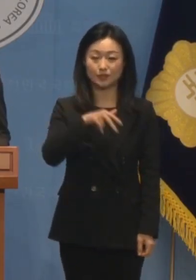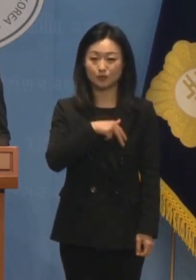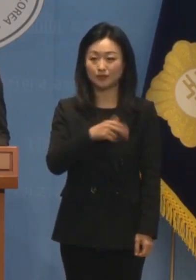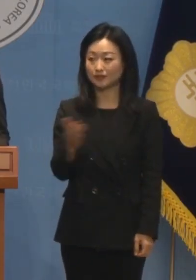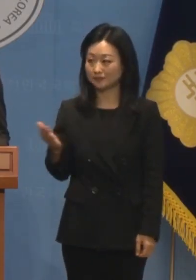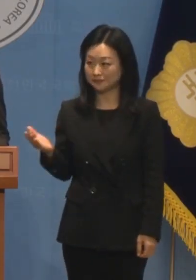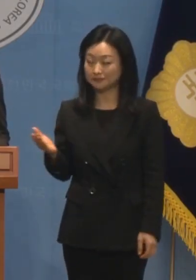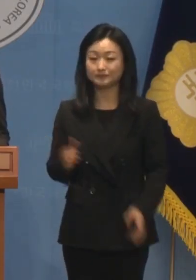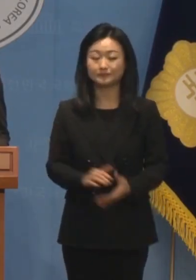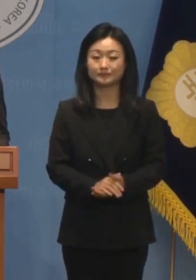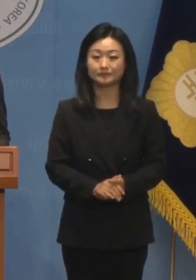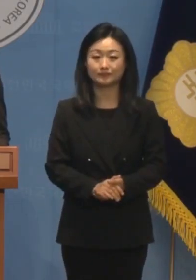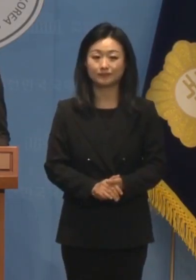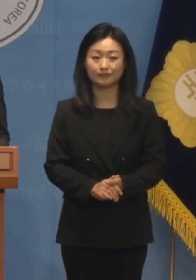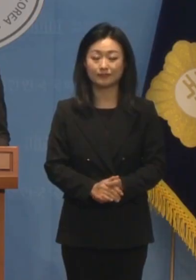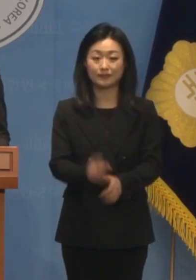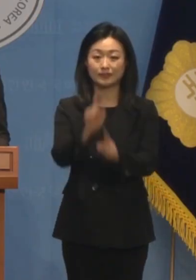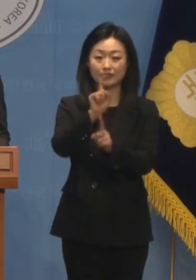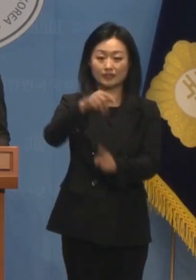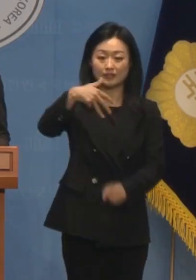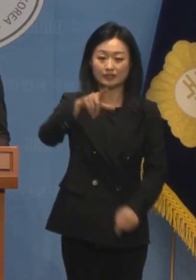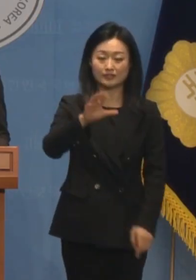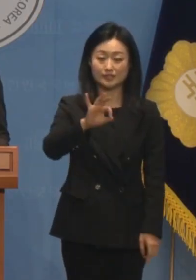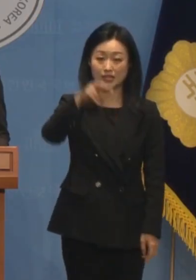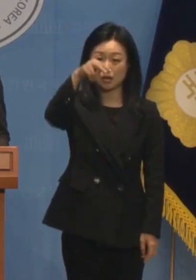이창수 중앙지검장